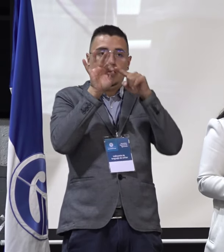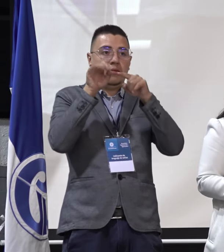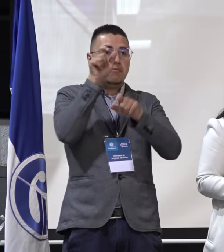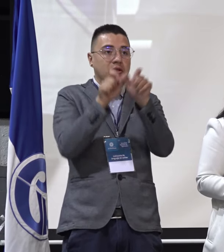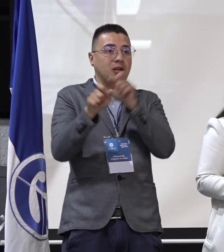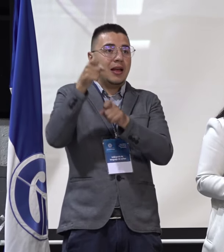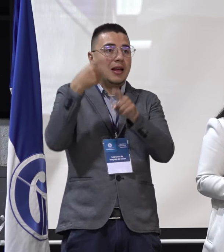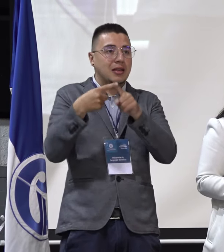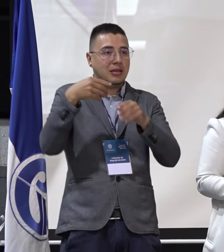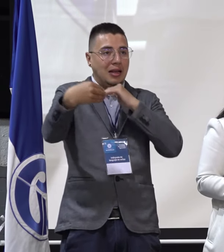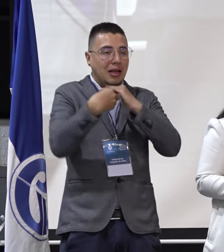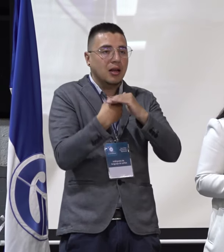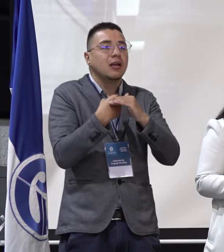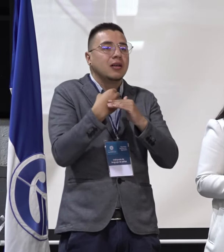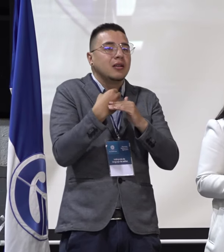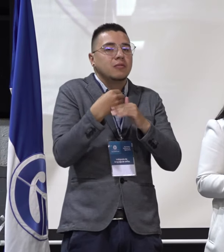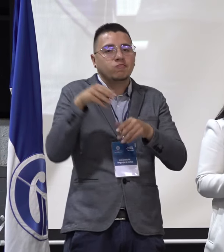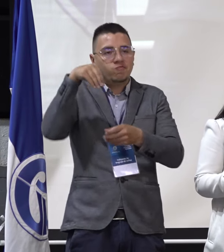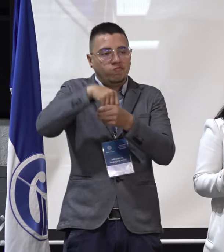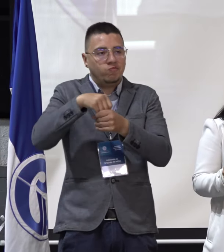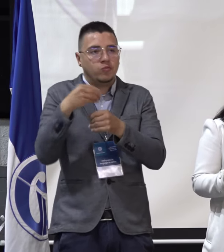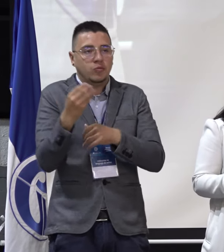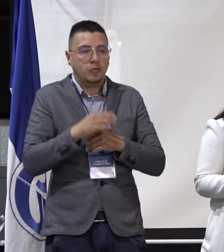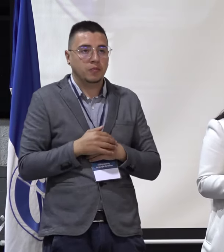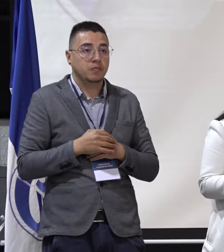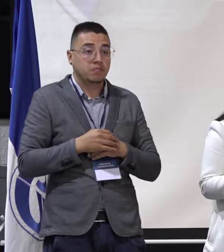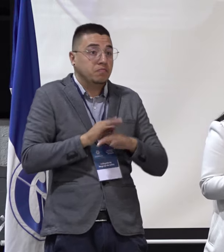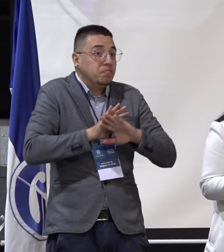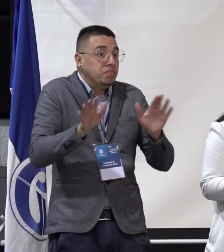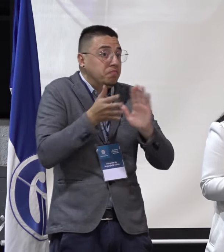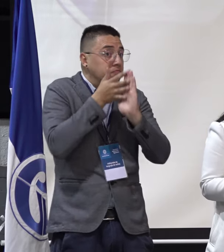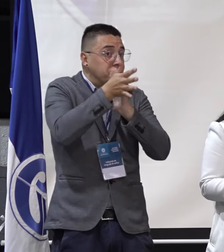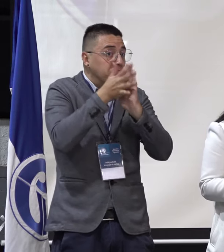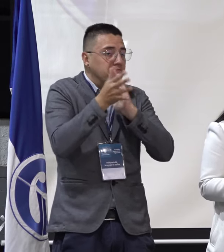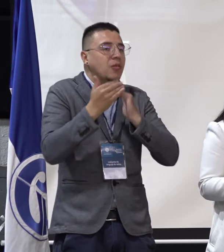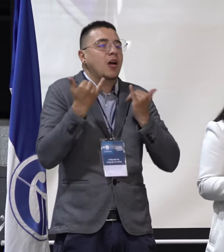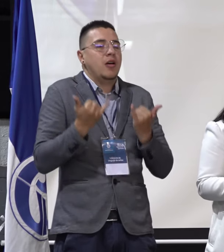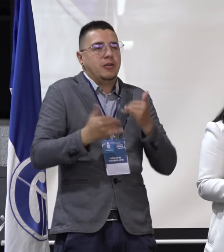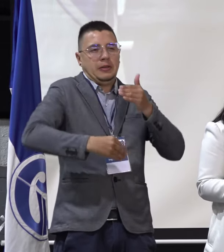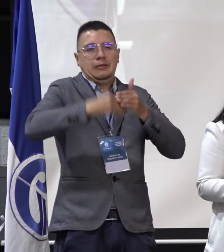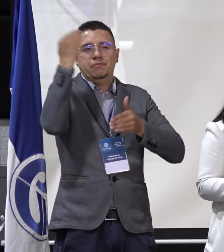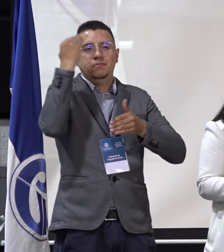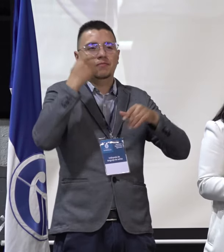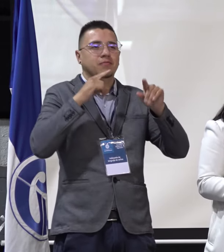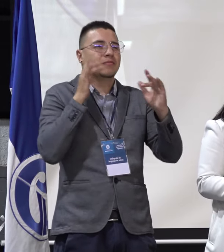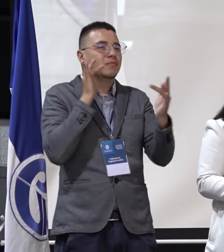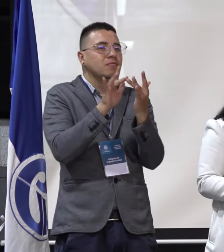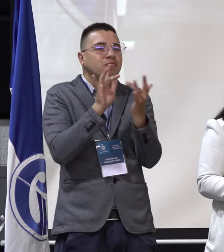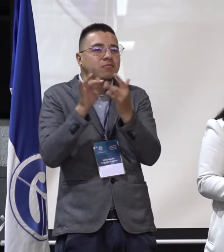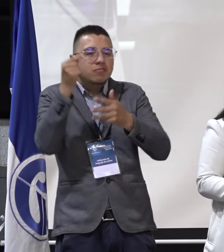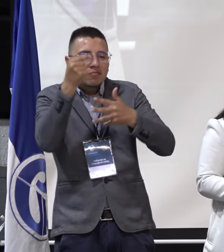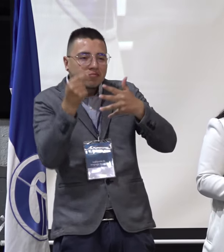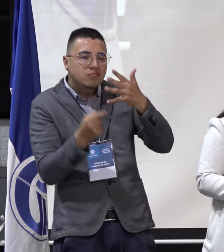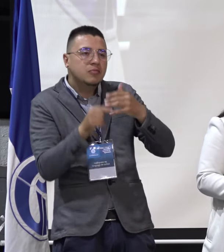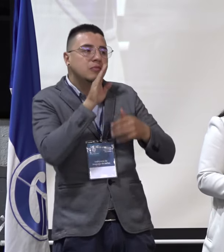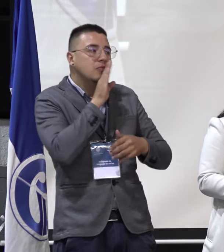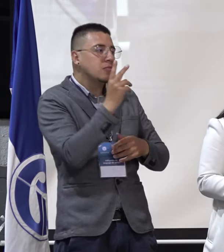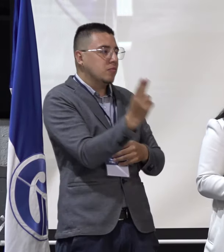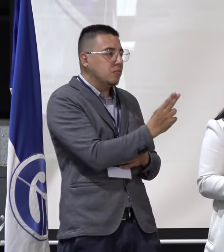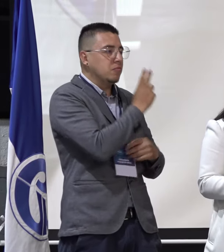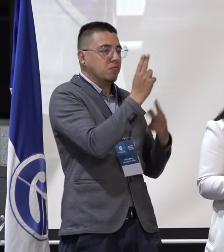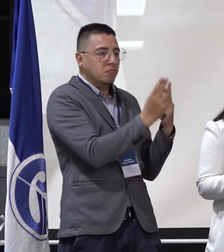los egresados ante los cuerpos colegiados. Siendo así, procedemos a las respectivas postulaciones